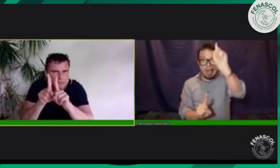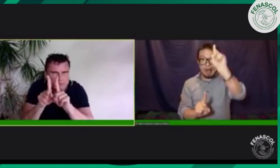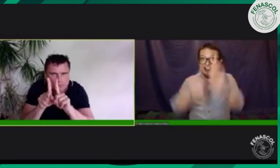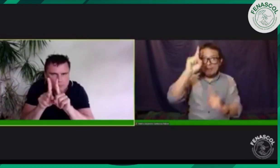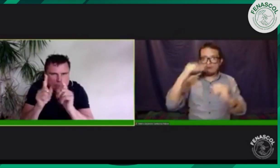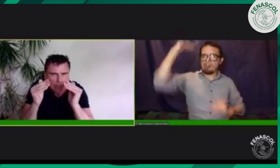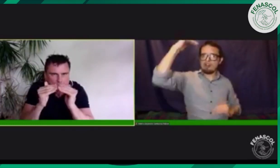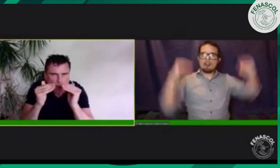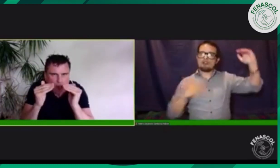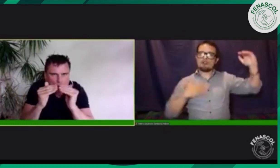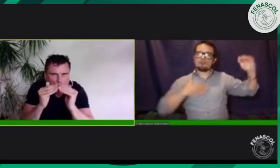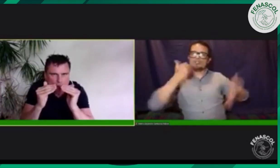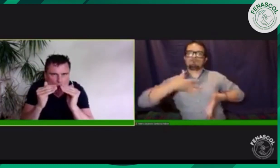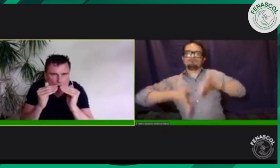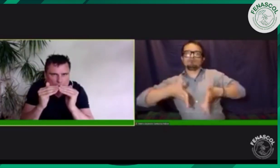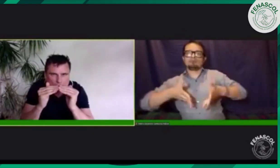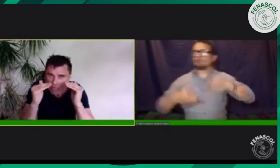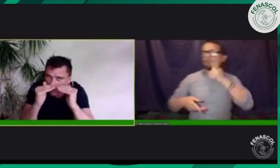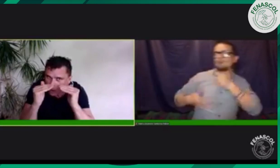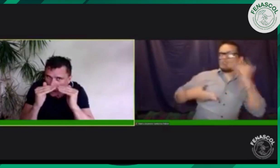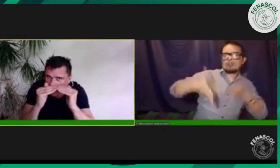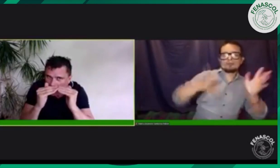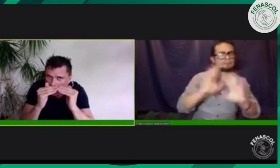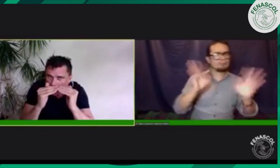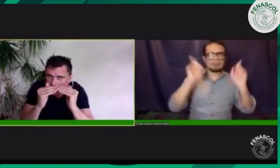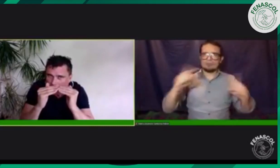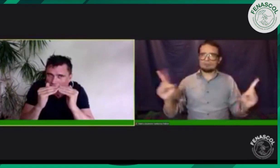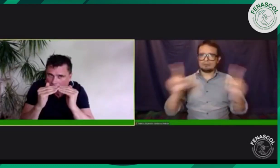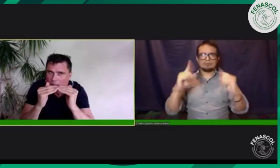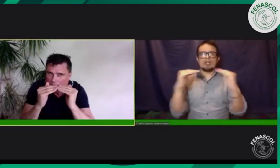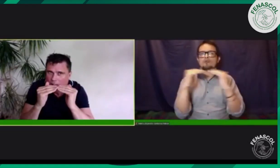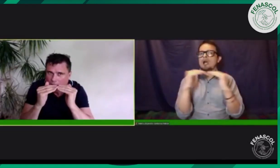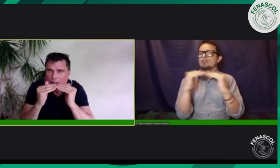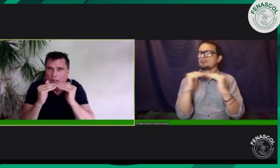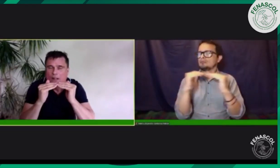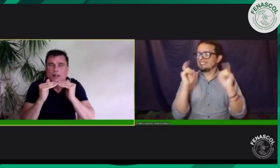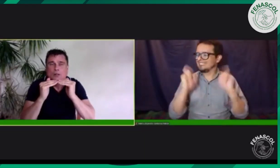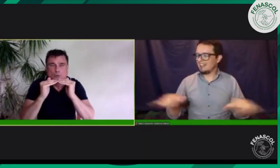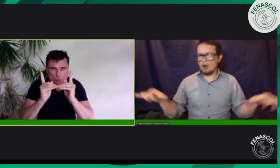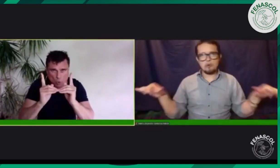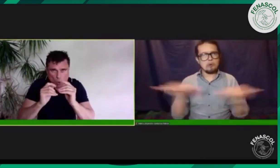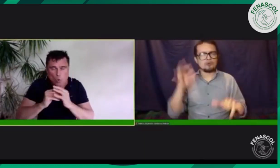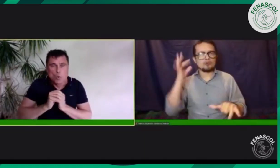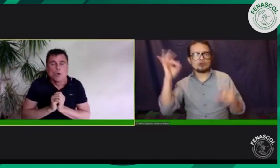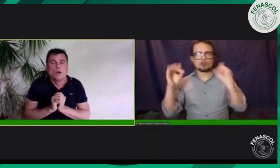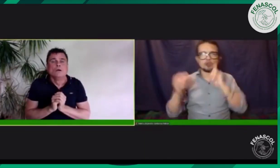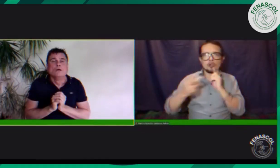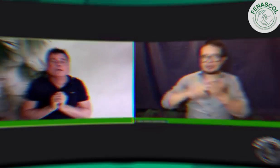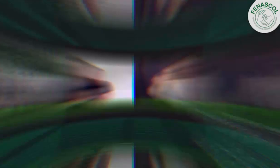sea más o para que sea menos que el intérprete oyente, sino para que estén en el mismo nivel y para que hagan su trabajo juntos,